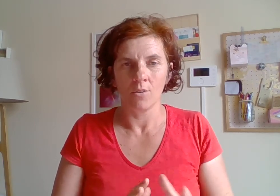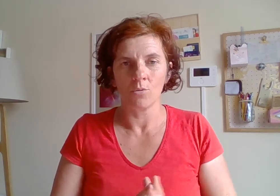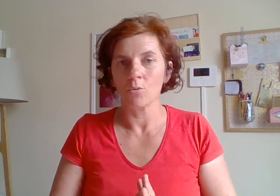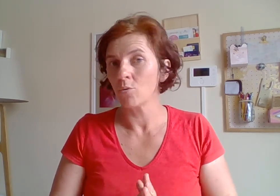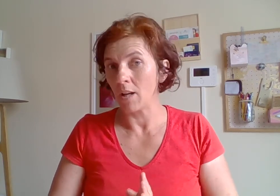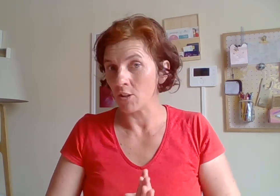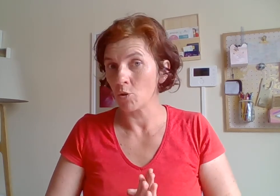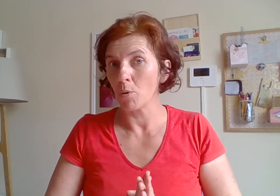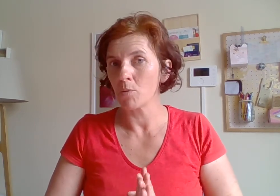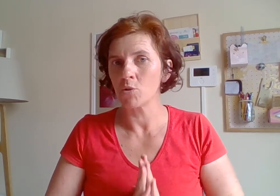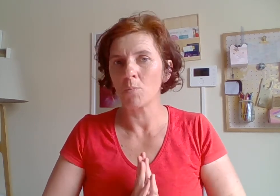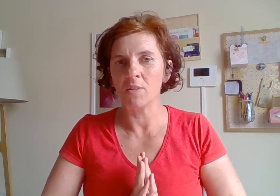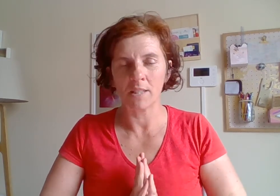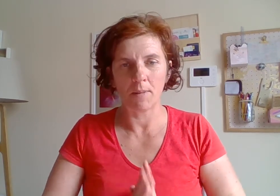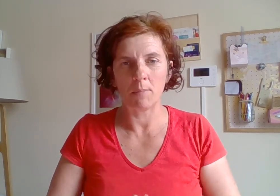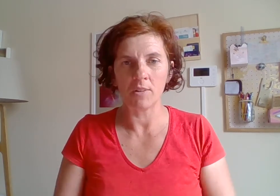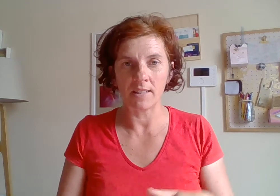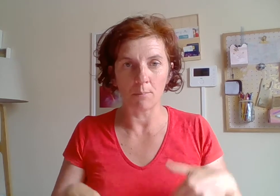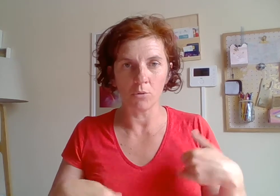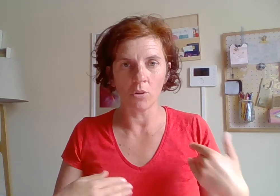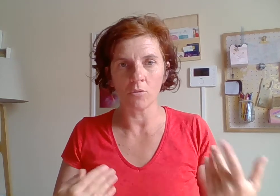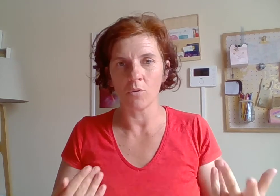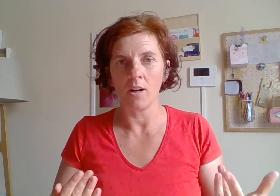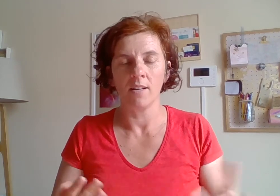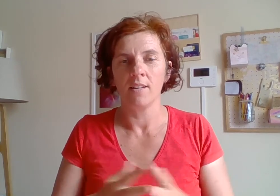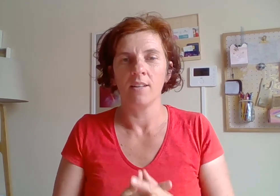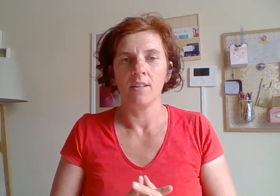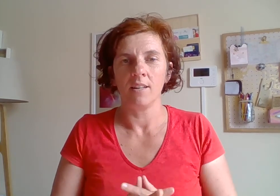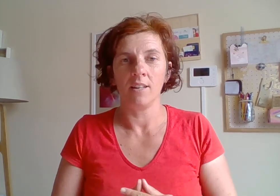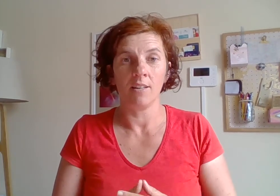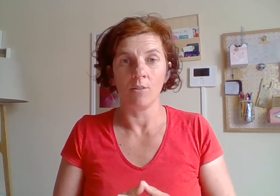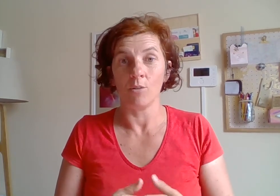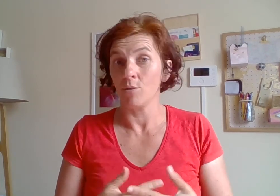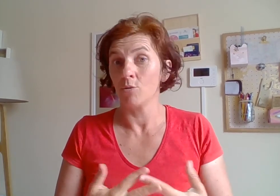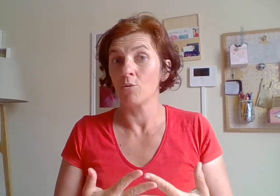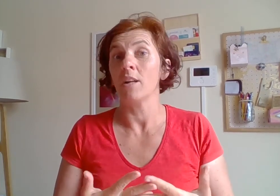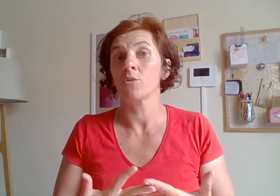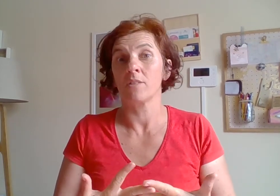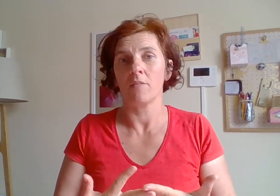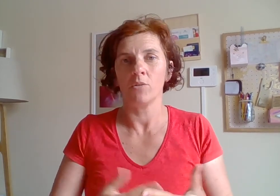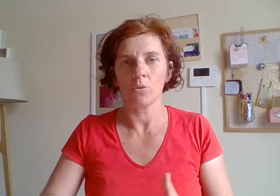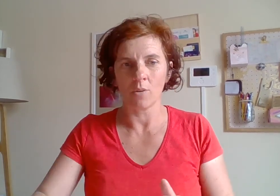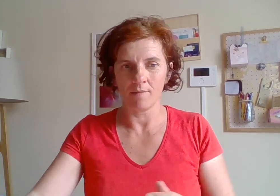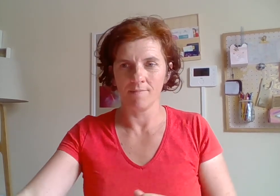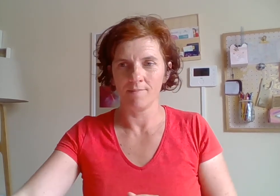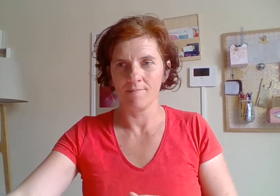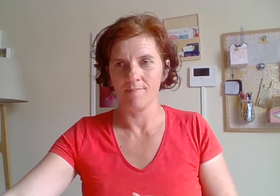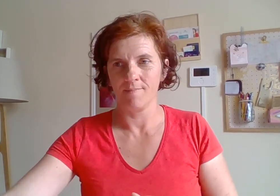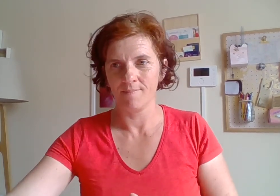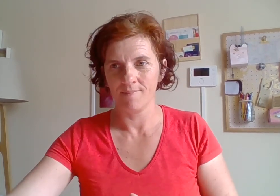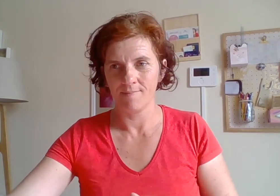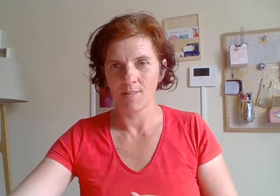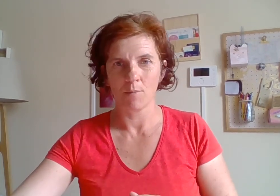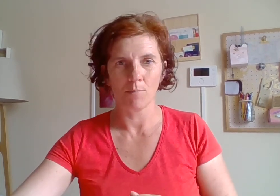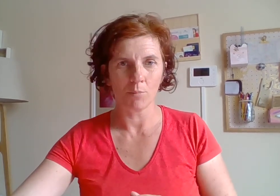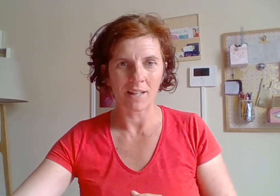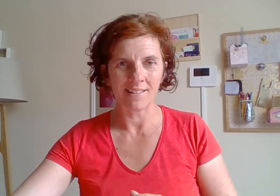Donc, voilà. Je te propose d'expérimenter ça plusieurs fois et de voir ce que ça fait sur toi. Bonne pratique.